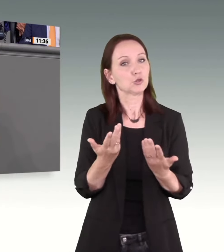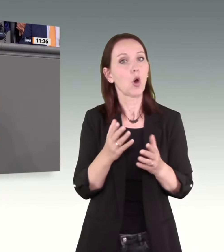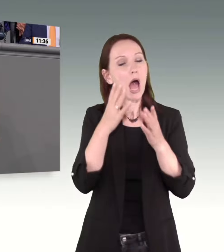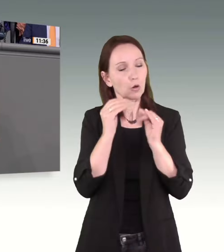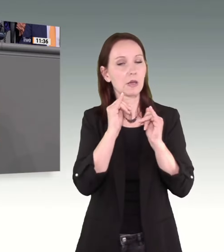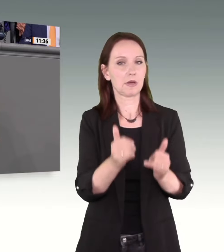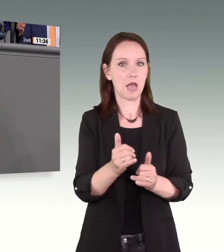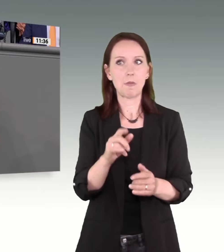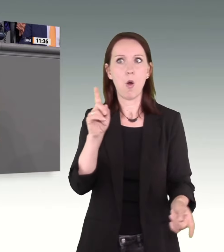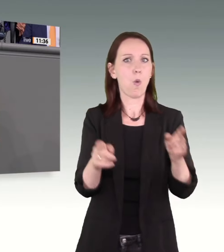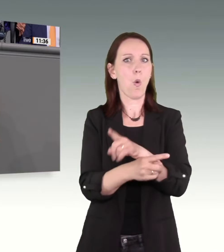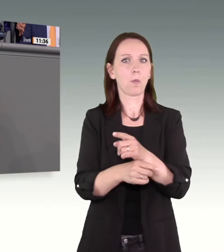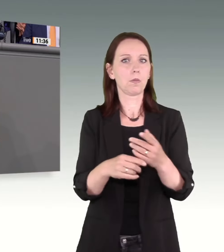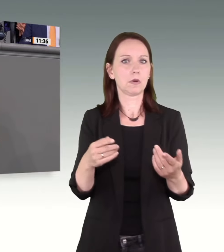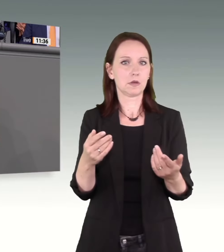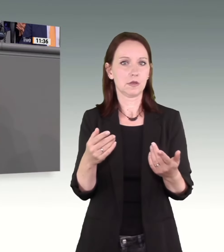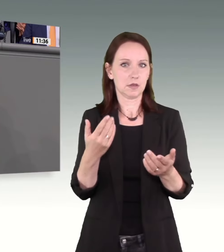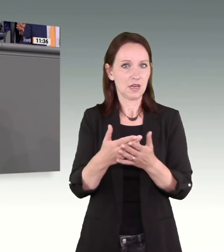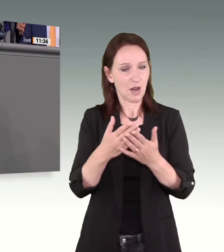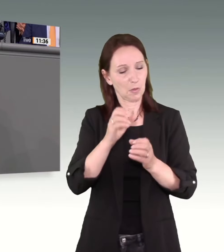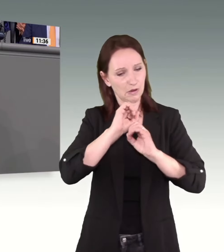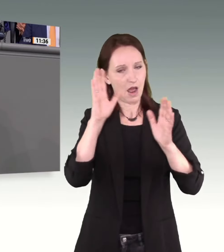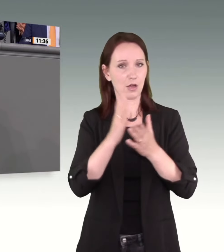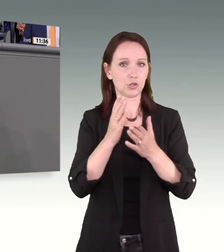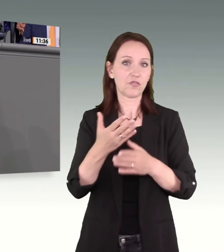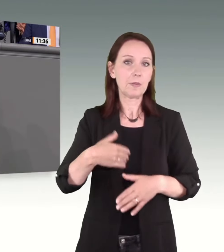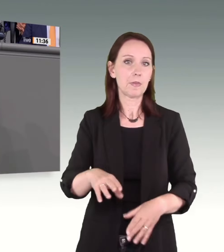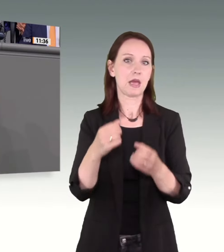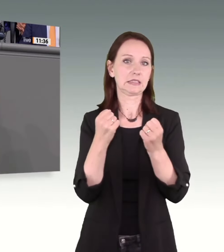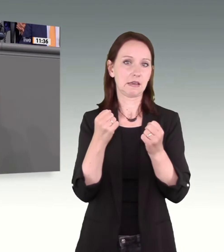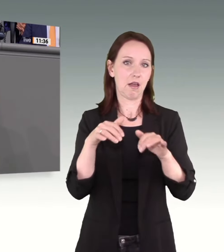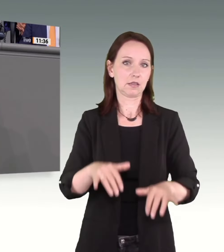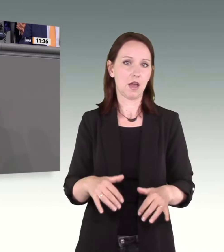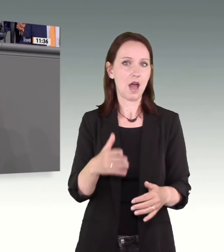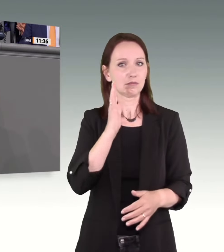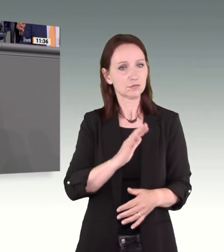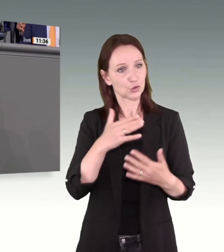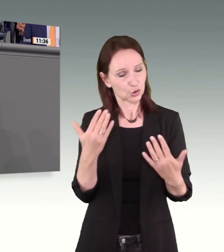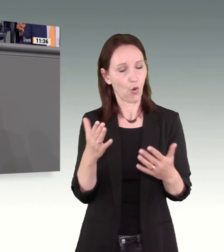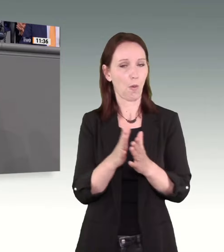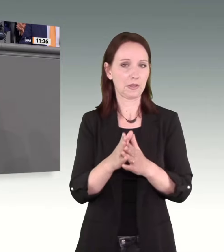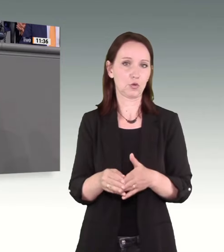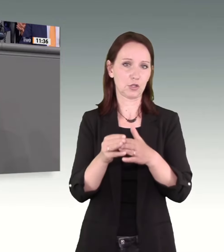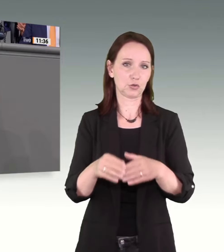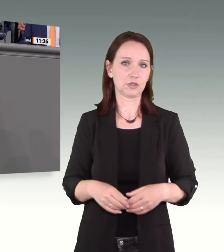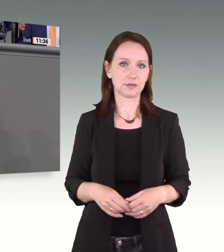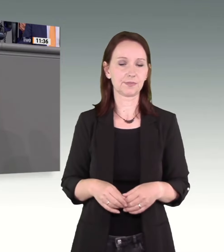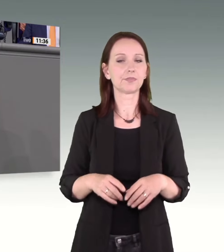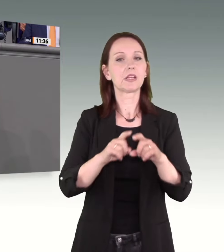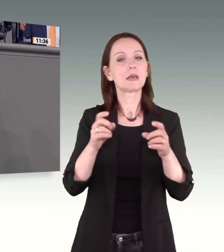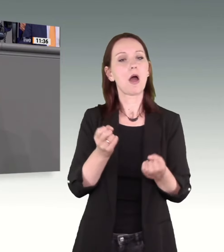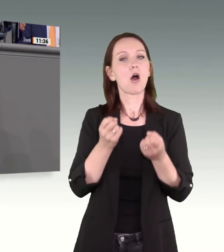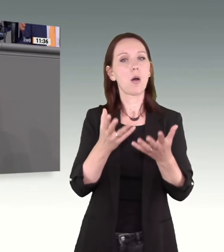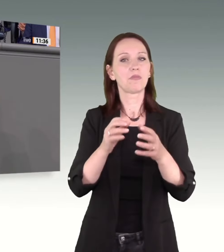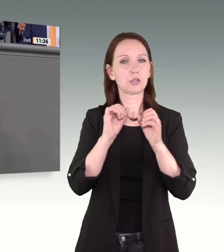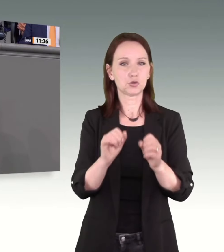Sie unterstützen doch vielleicht solche sinnvollen Maßnahmen. Und wenn wir über Opferschutz reden, möchte ich einen Teilaspekt nennen, der mir